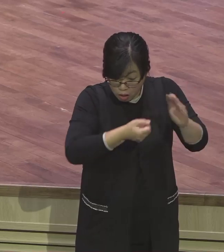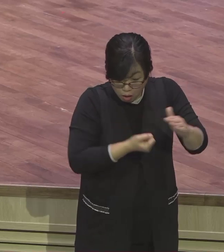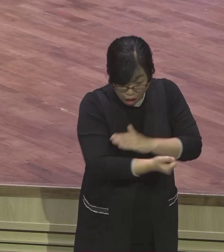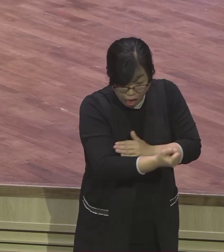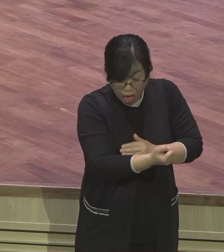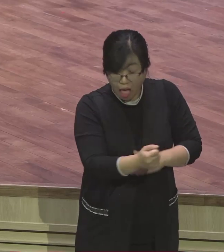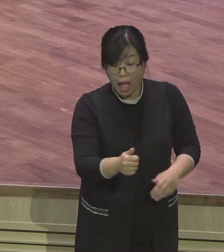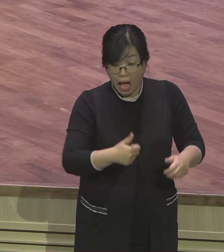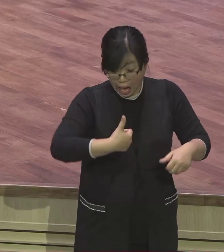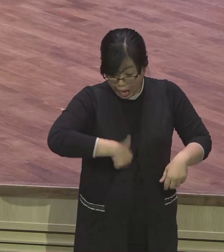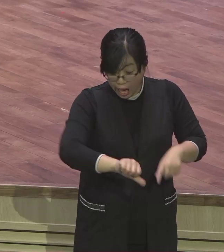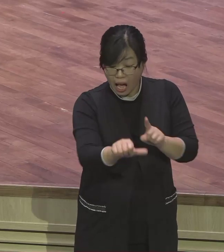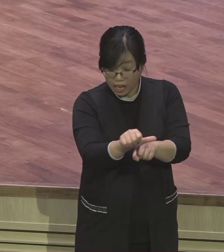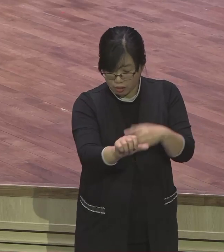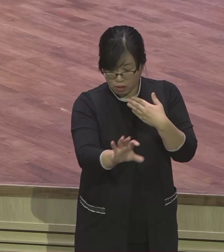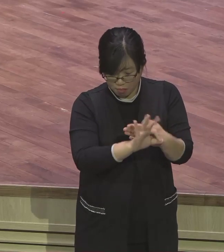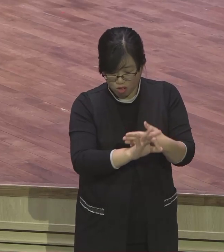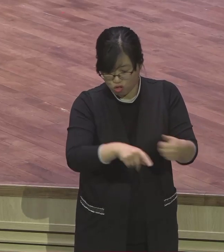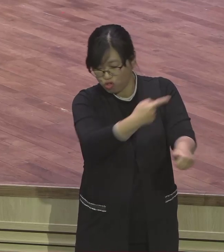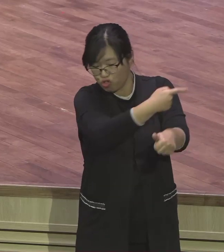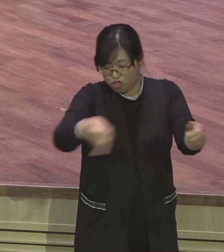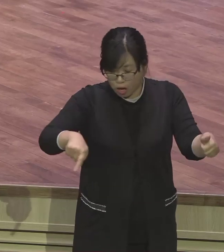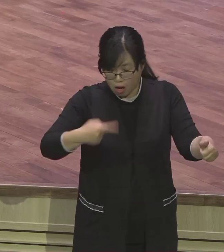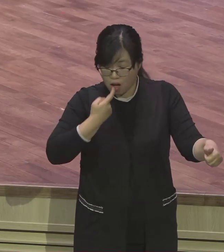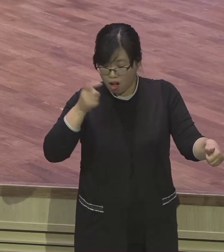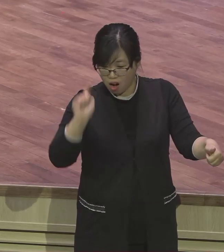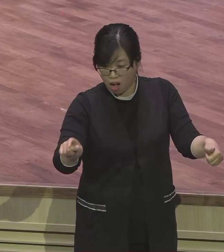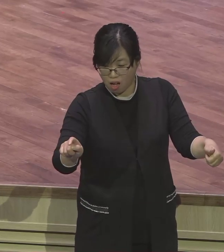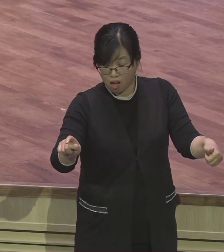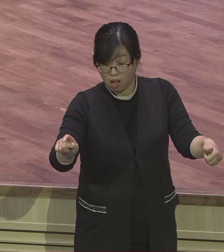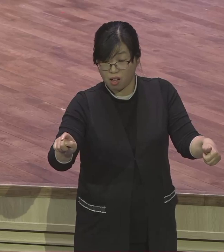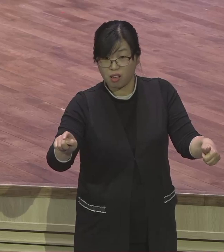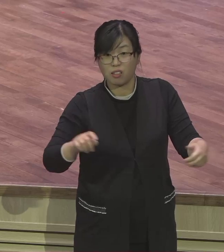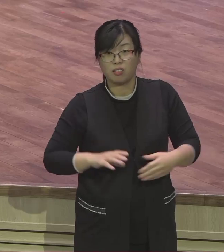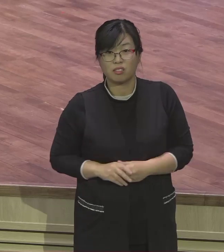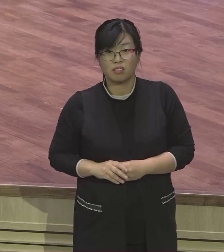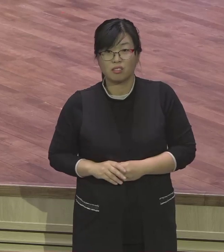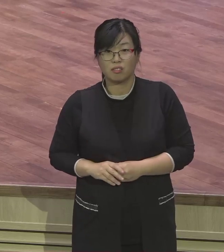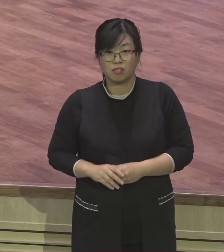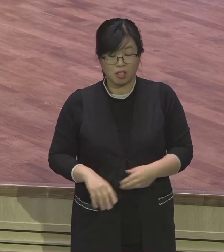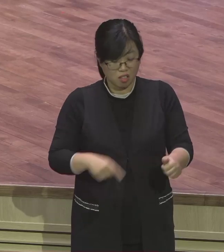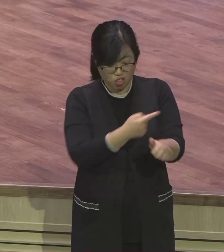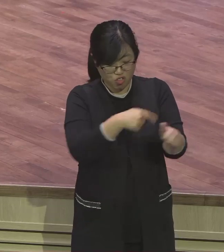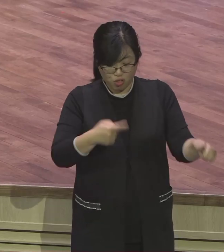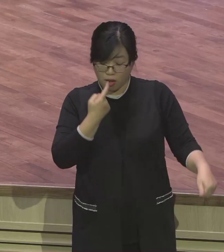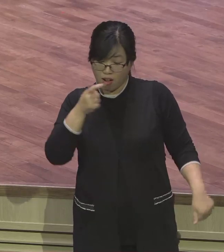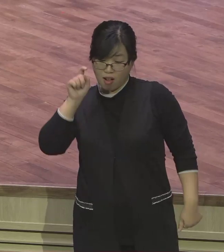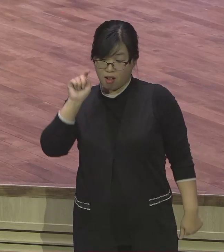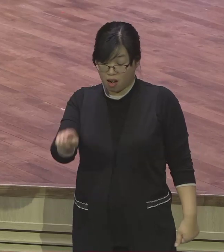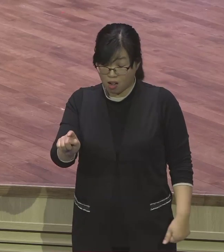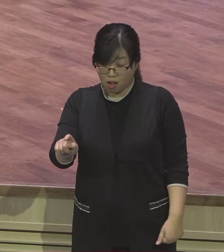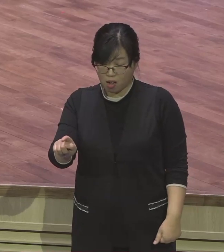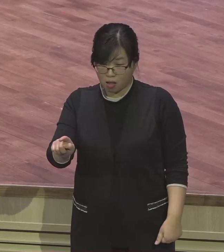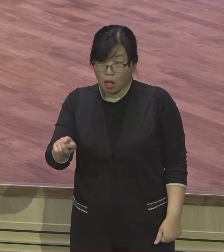내렸습니다. 그런데 히브리 산파들이 어떻게 아이를 죽입니까? 하나님 있잖아. 하나님 두려워서 못 죽이는 거예요.